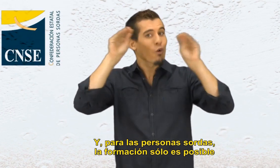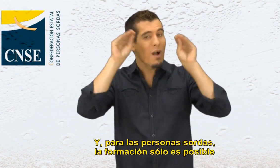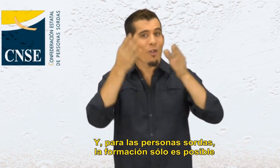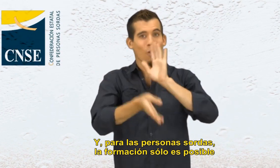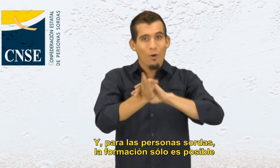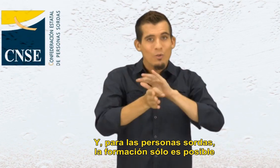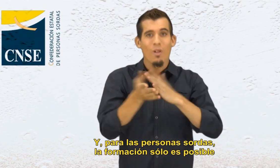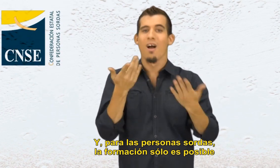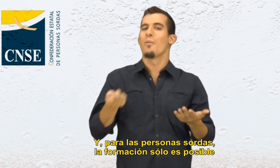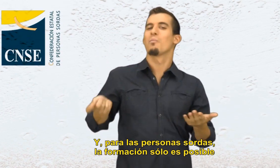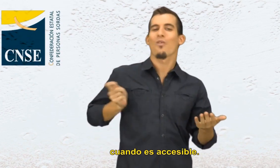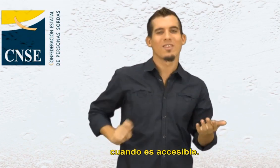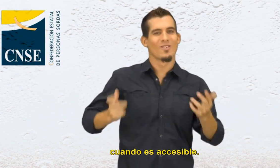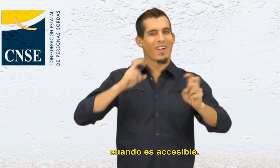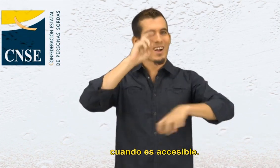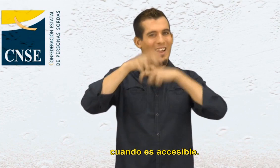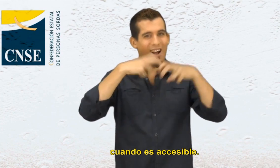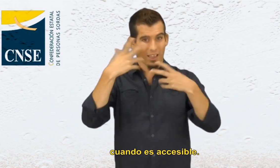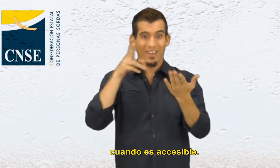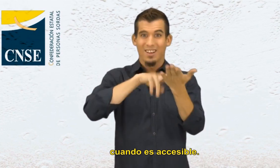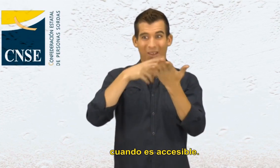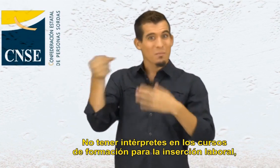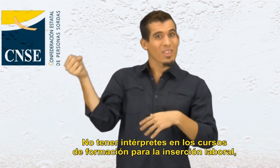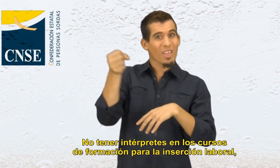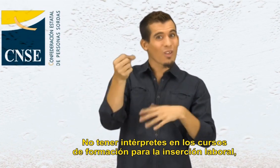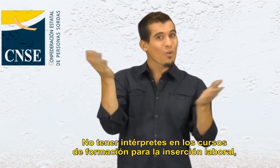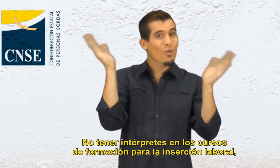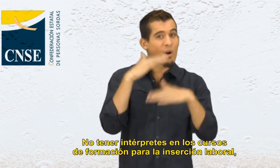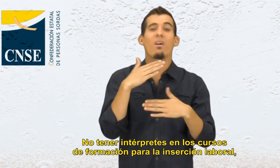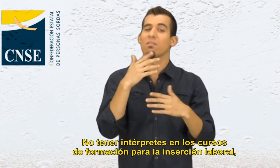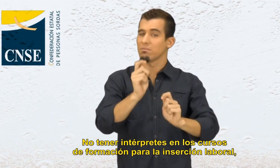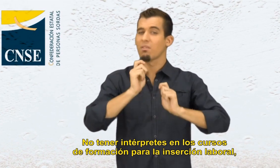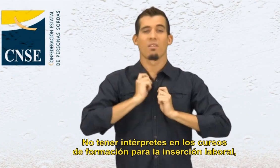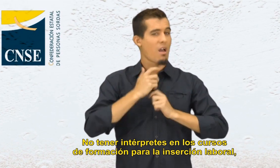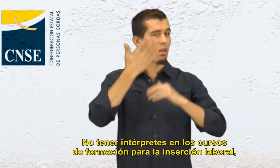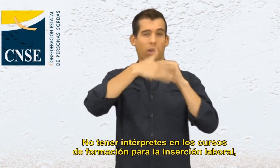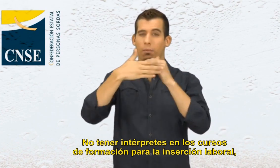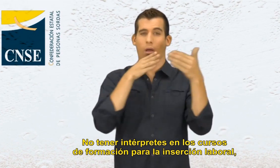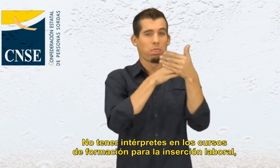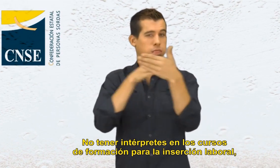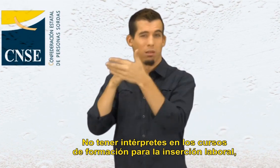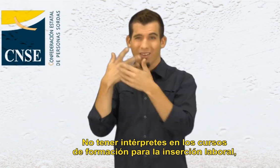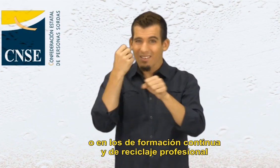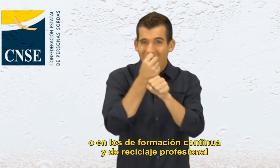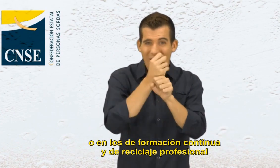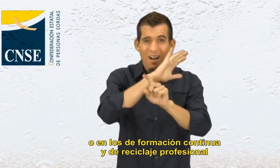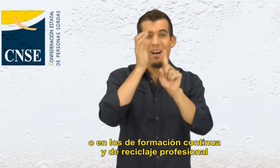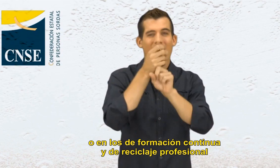formación solo es posible cuando es accesible. No tener intérpretes en los cursos de formación para la inserción laboral o en los de formación continua y de